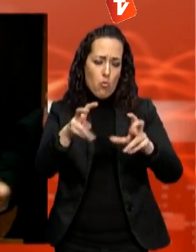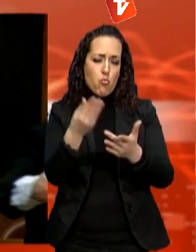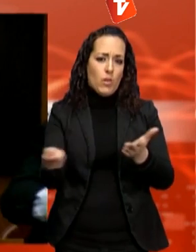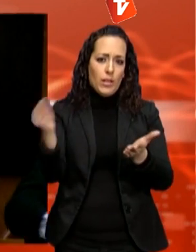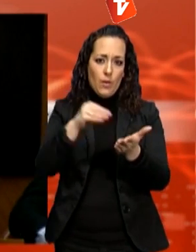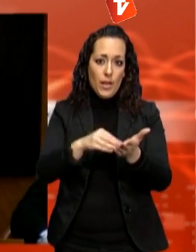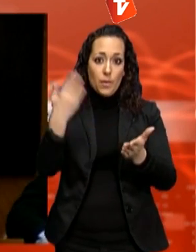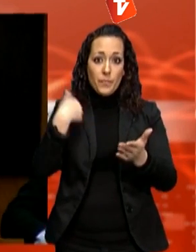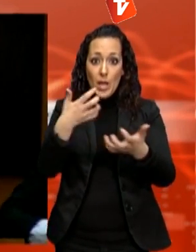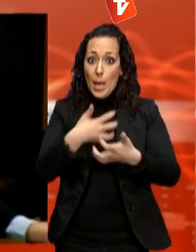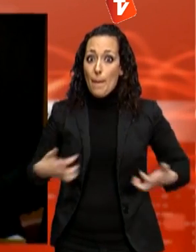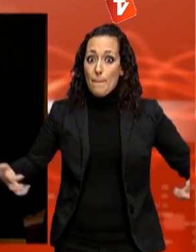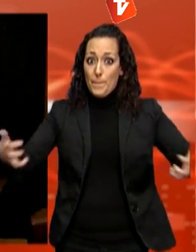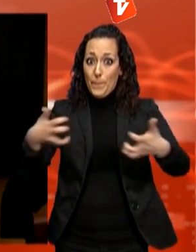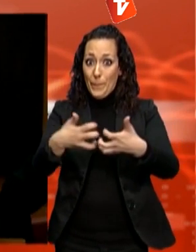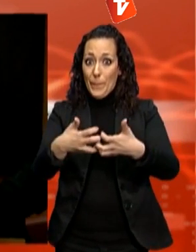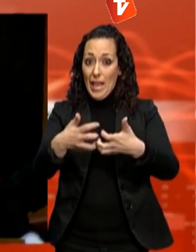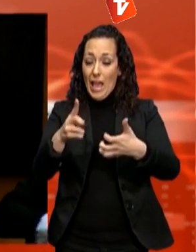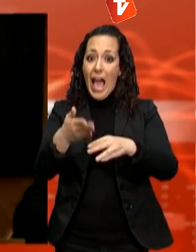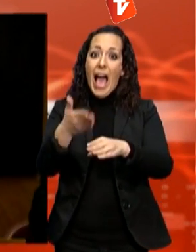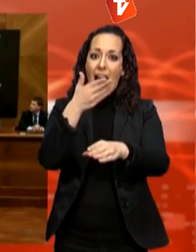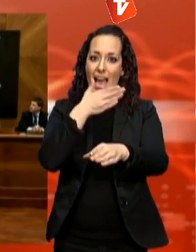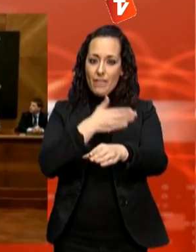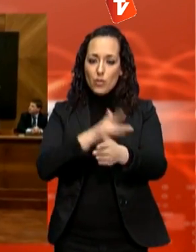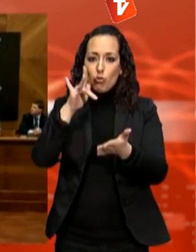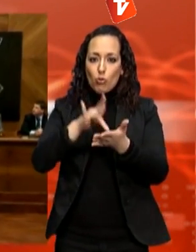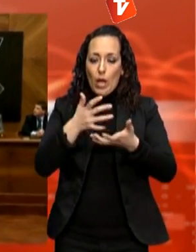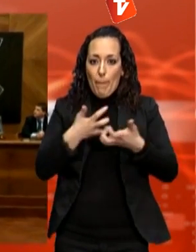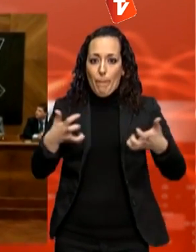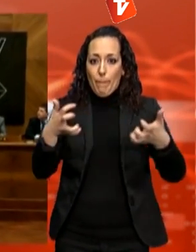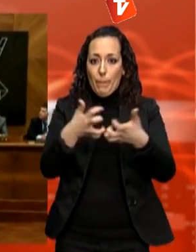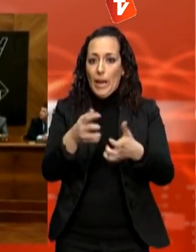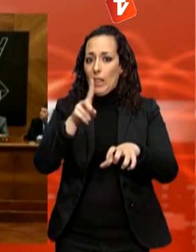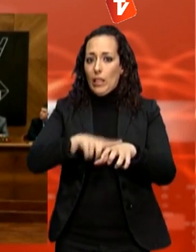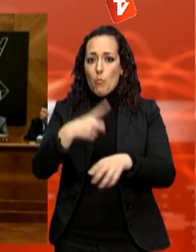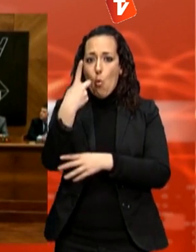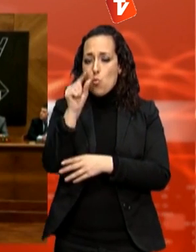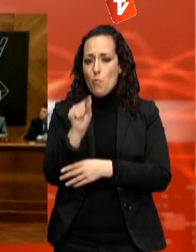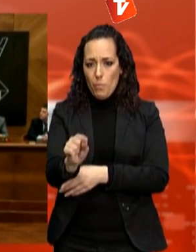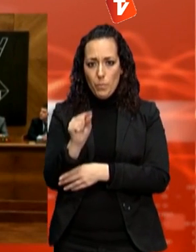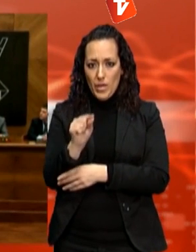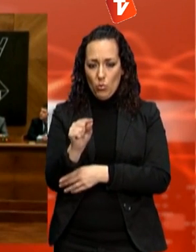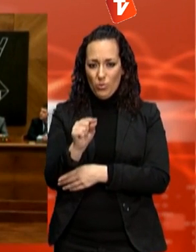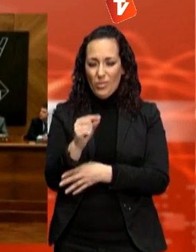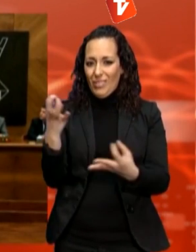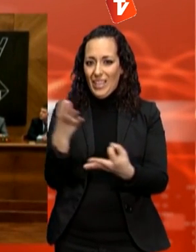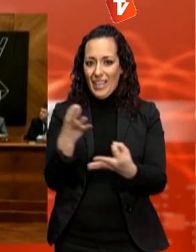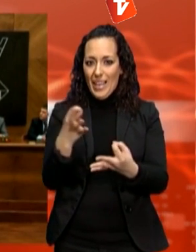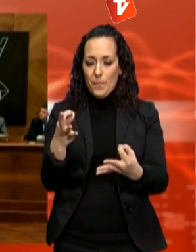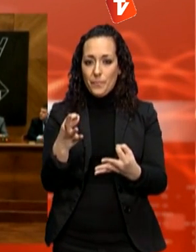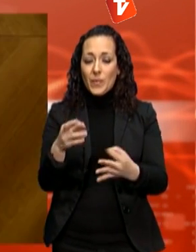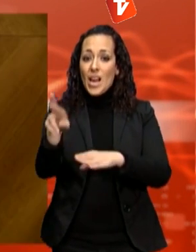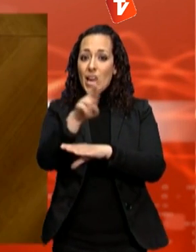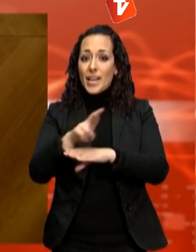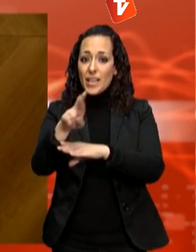abans del ple d'elecció del nou alcalde, se n'ha celebrat una altra que ha durat menys d'un minut. Era la presa de possessió del nou regidor socialista, Cristian Sánchez,